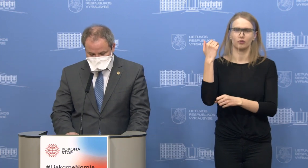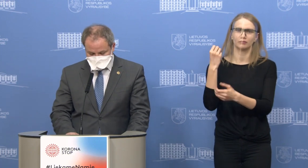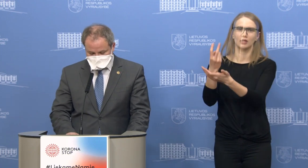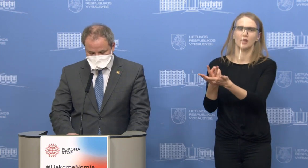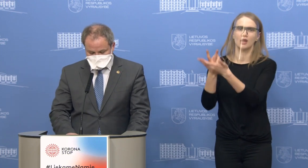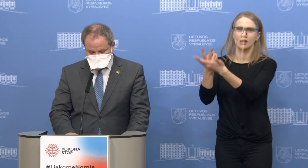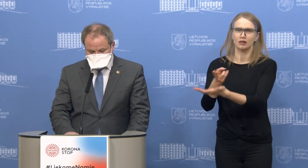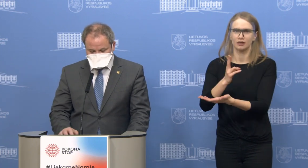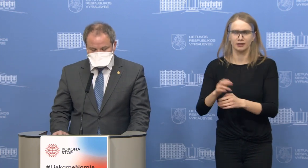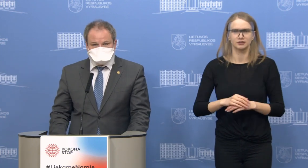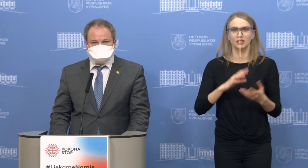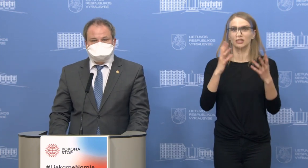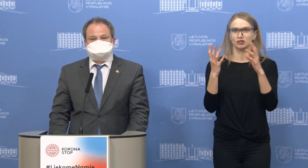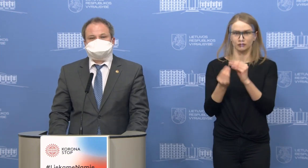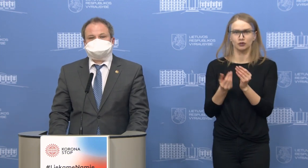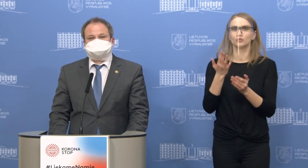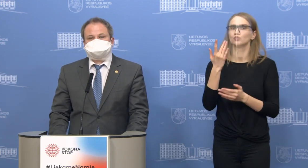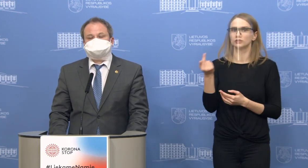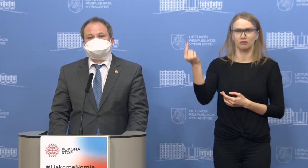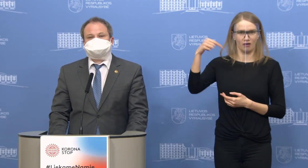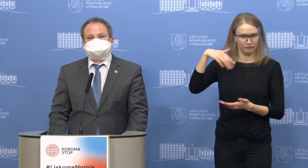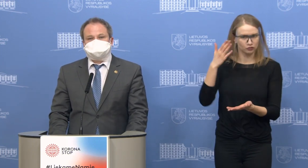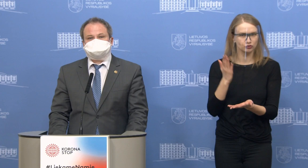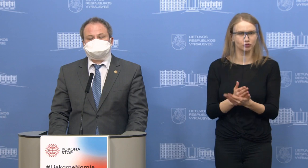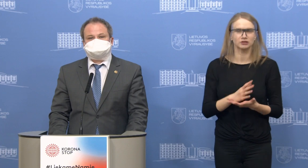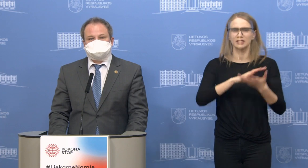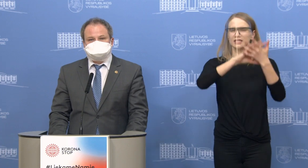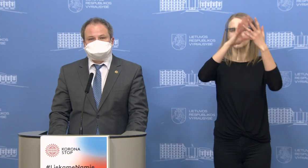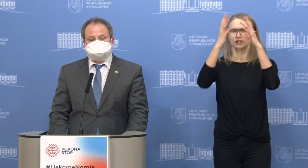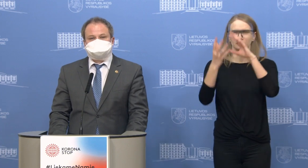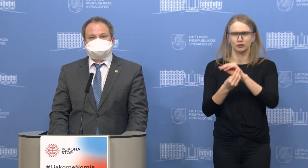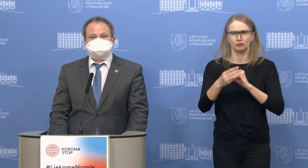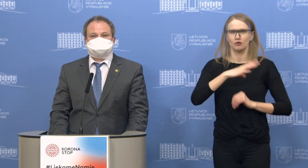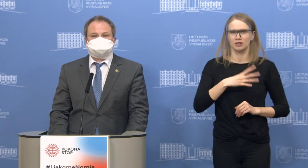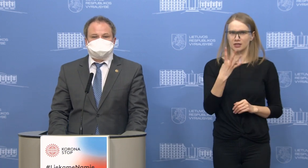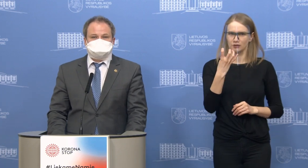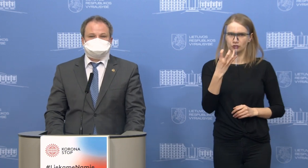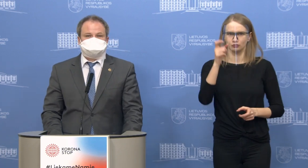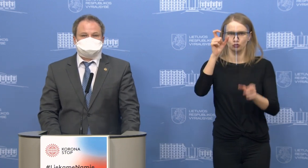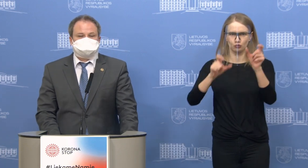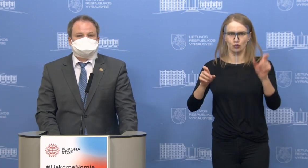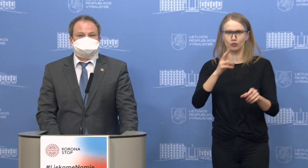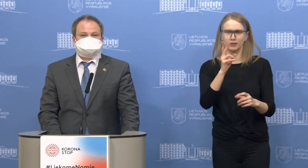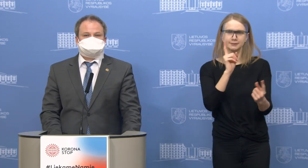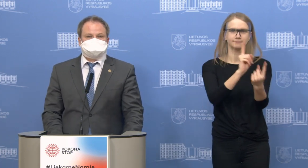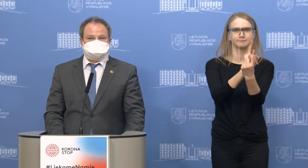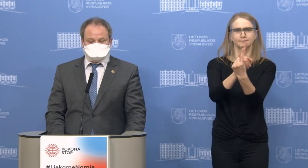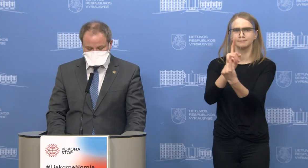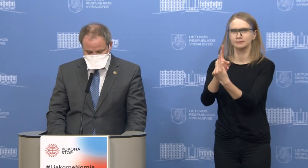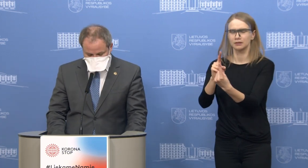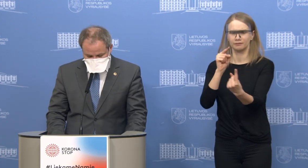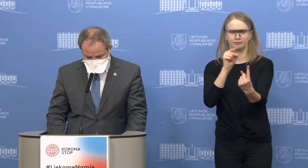užsienio. Iš viso buvo nustatytas 400 asmenų nustatyti, kurie turėjo salėti. Vienai par kitaip su